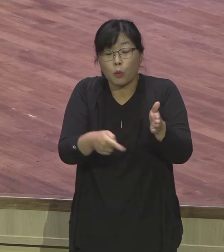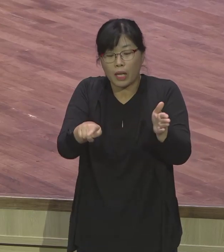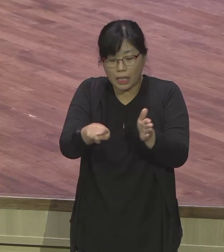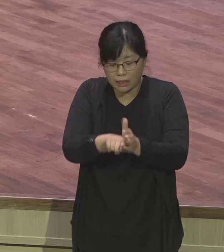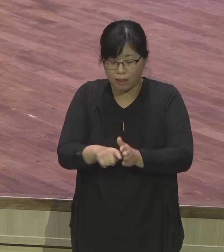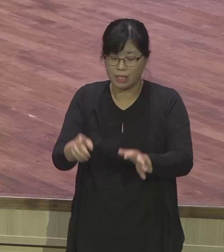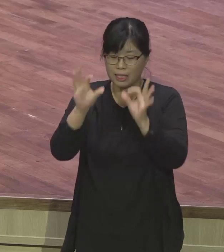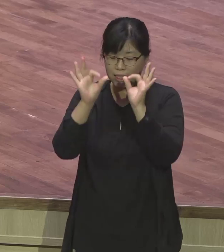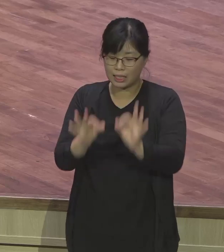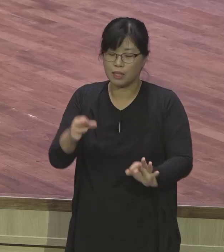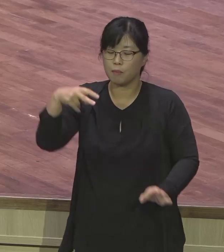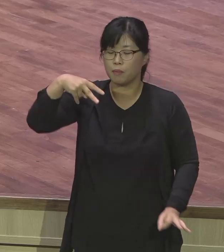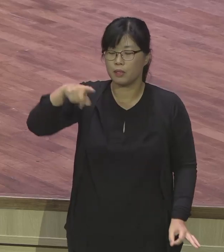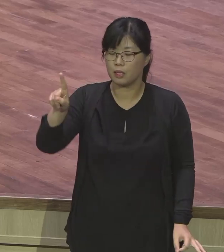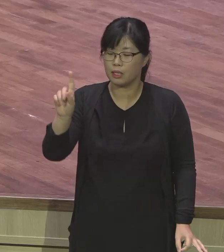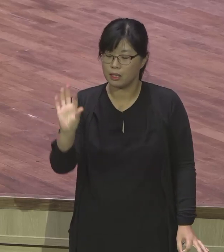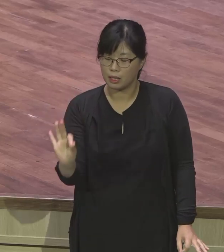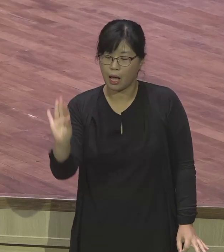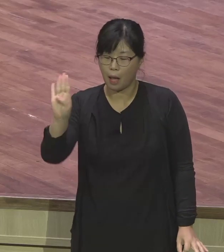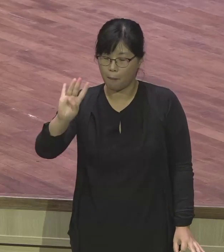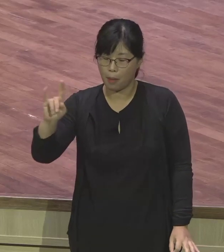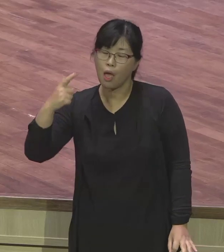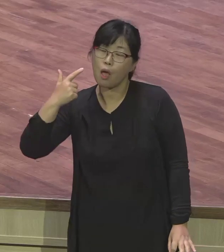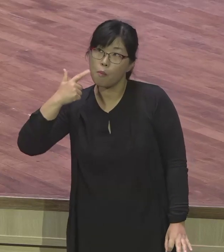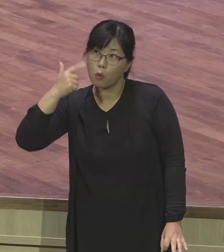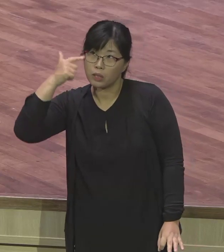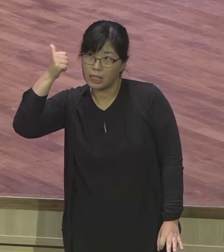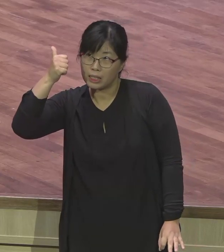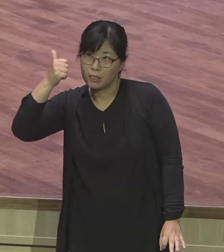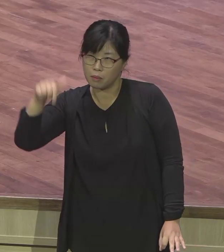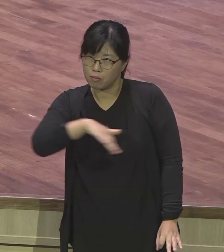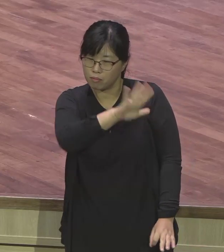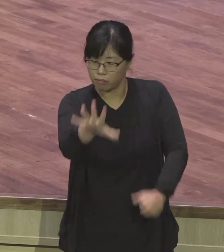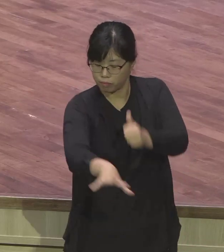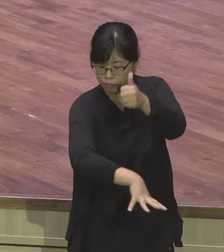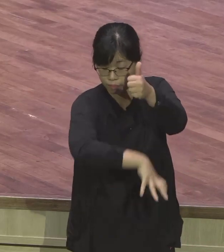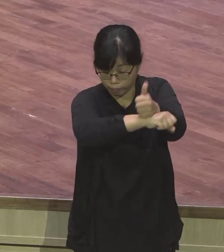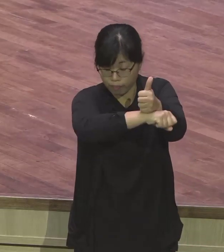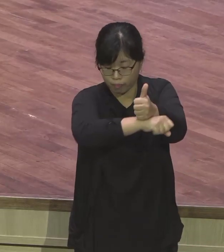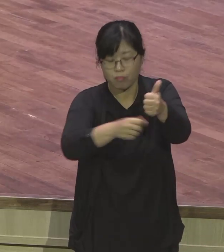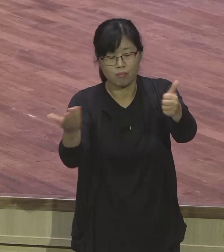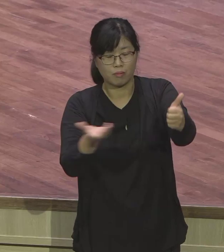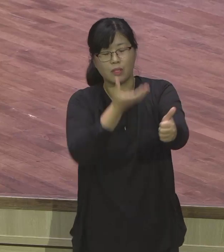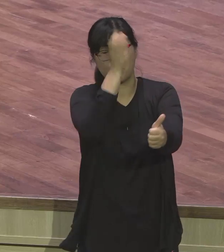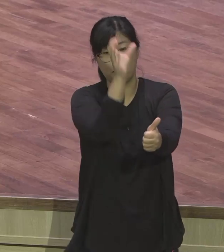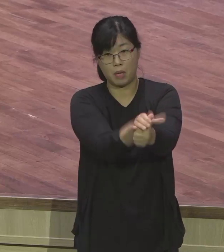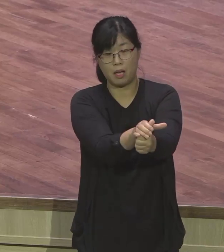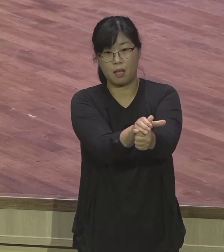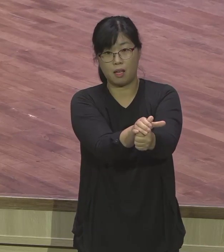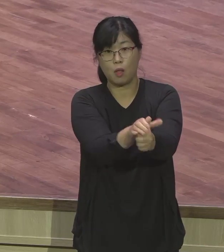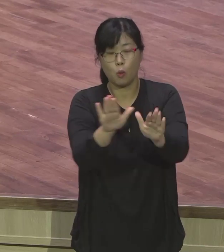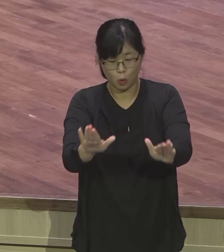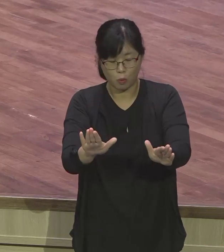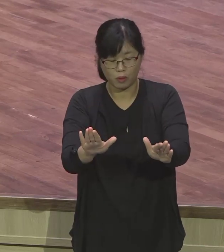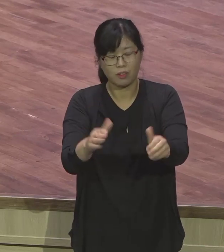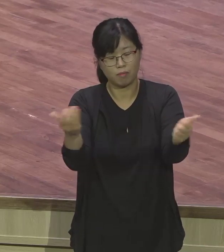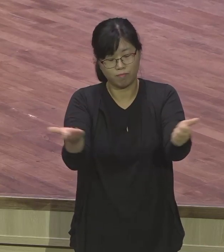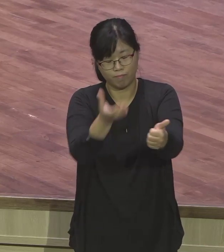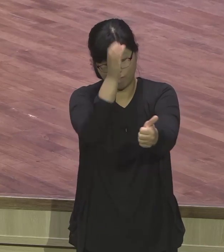모든 커리큘럼, 모든 시스템, 모든 캠프, 다 그렇게 진행을 하도록, 그렇게 시스템을 갖추어